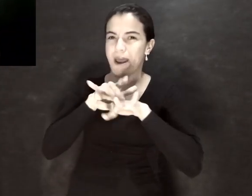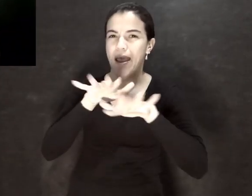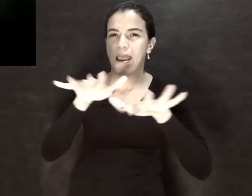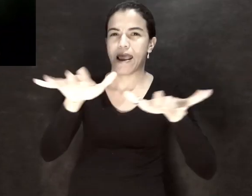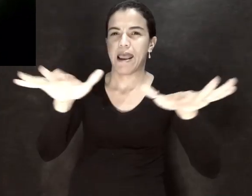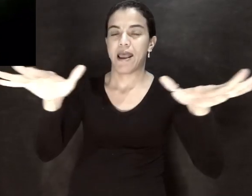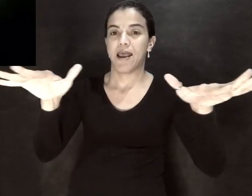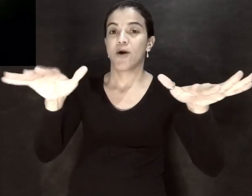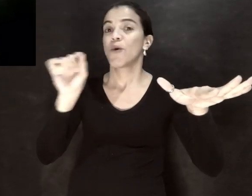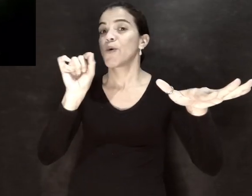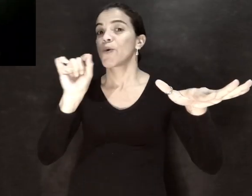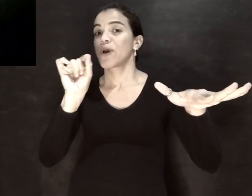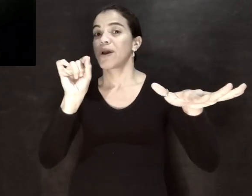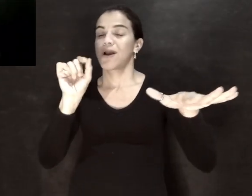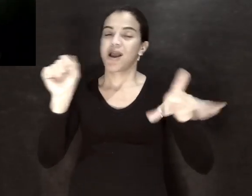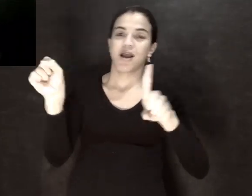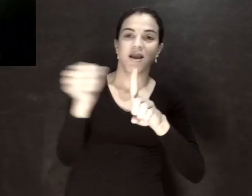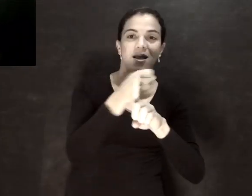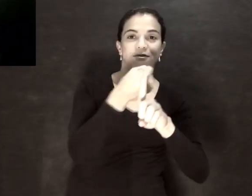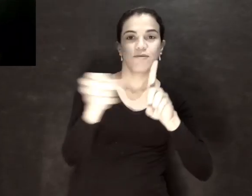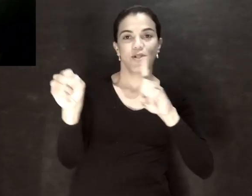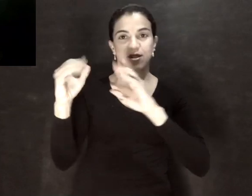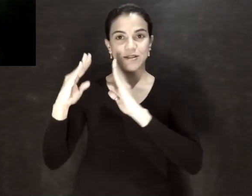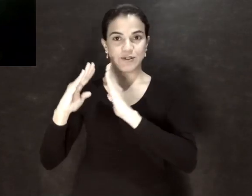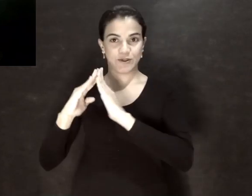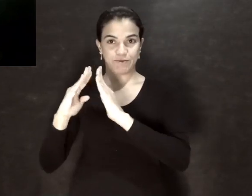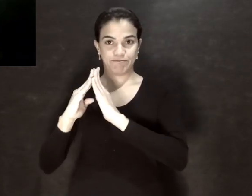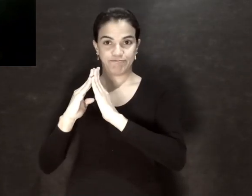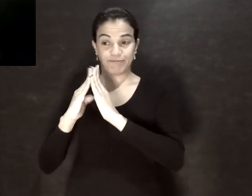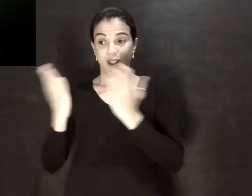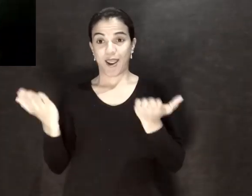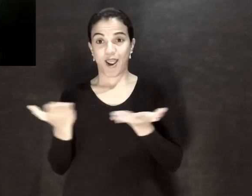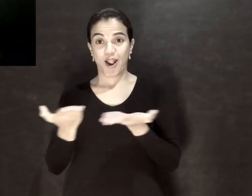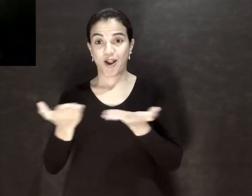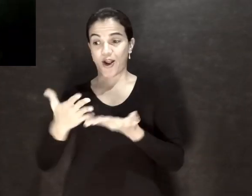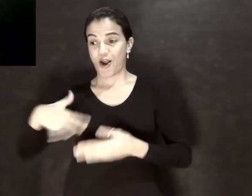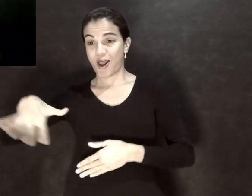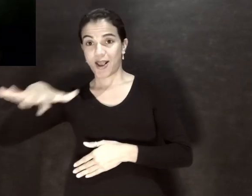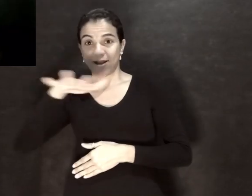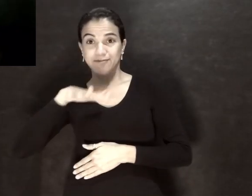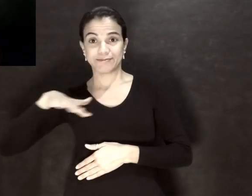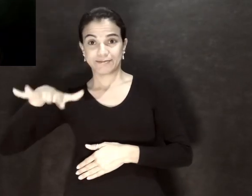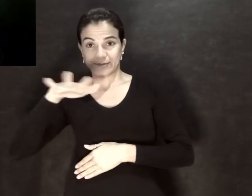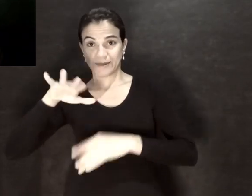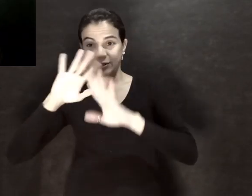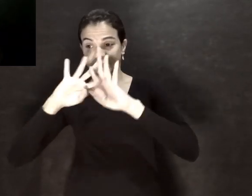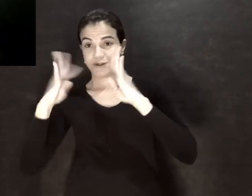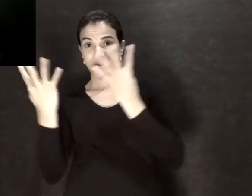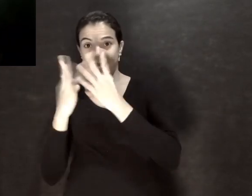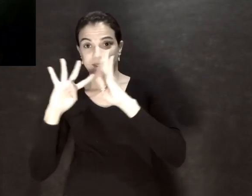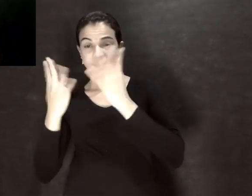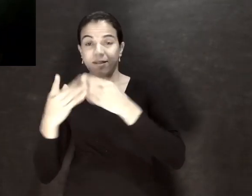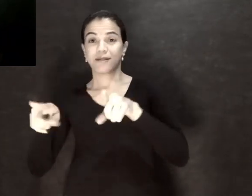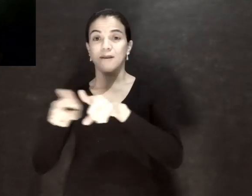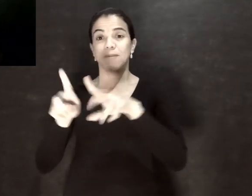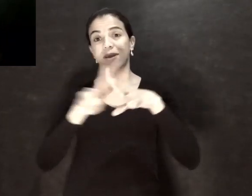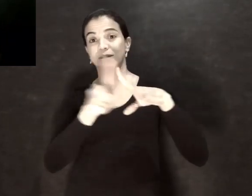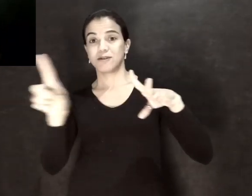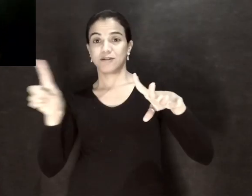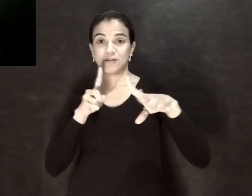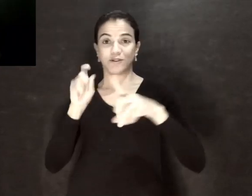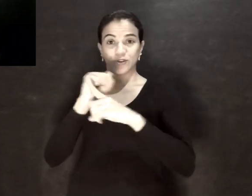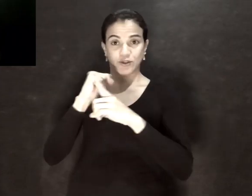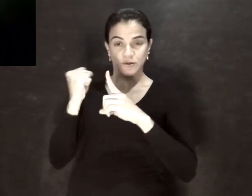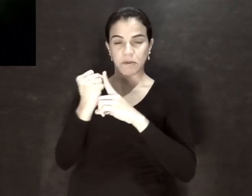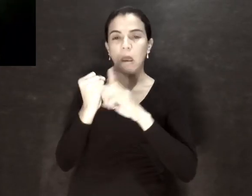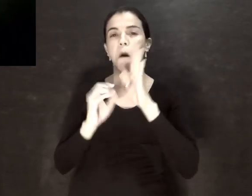tipo de pandemia, a violência doméstica. Nesse cenário de quarentena e isolamento social